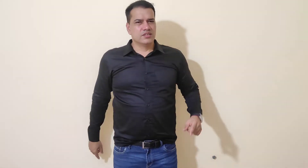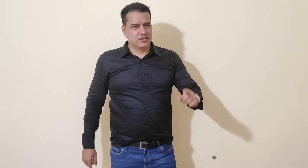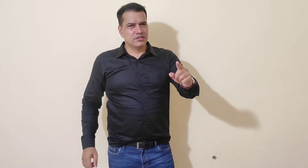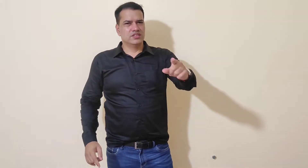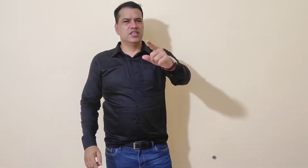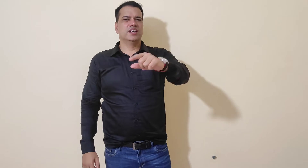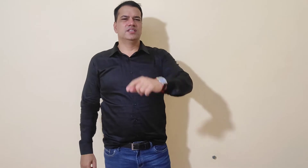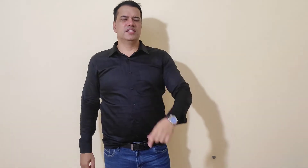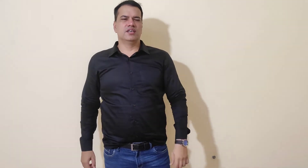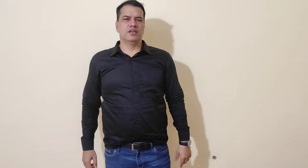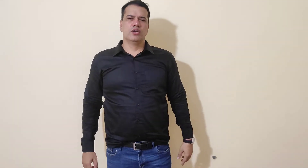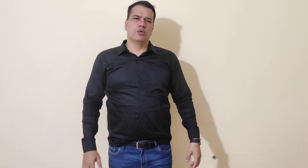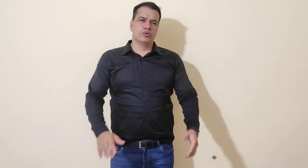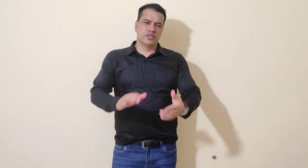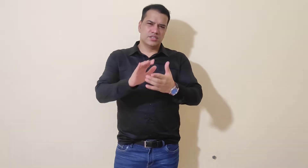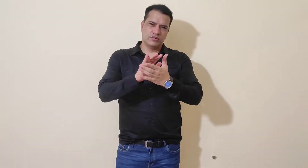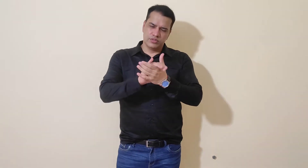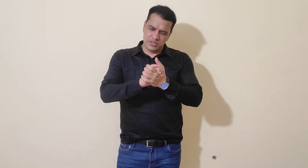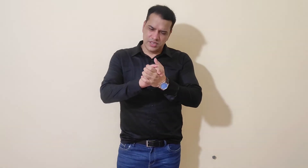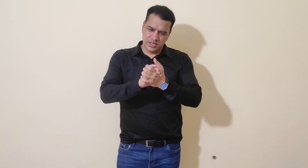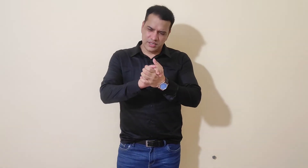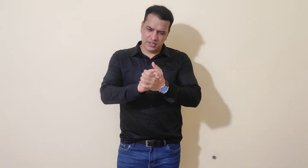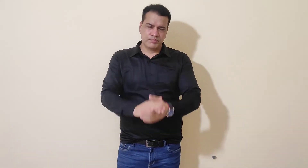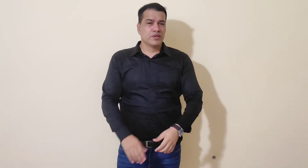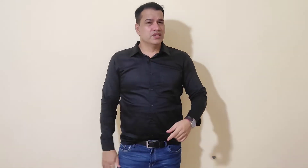जिनके साथ जी है जिन्दगी, निभाव उनसे नाता